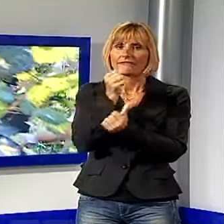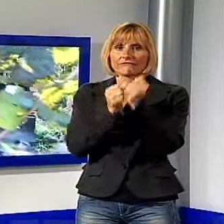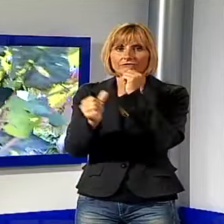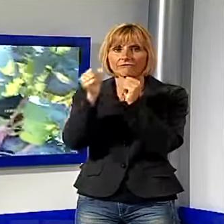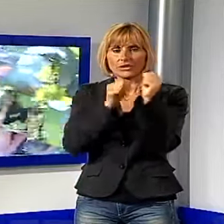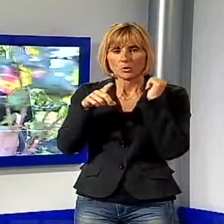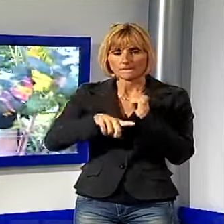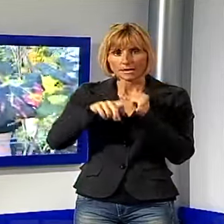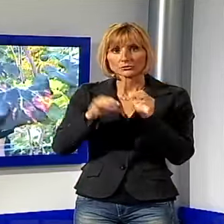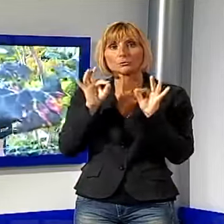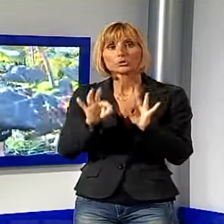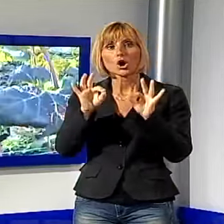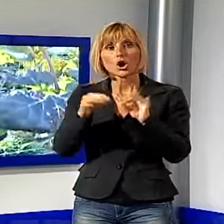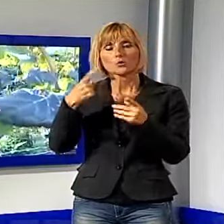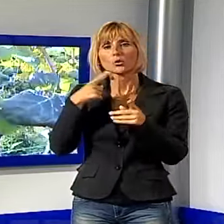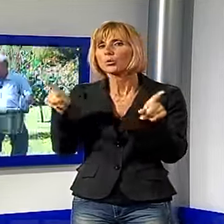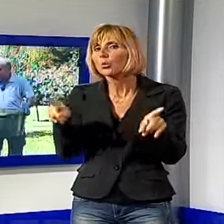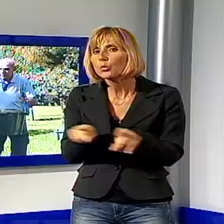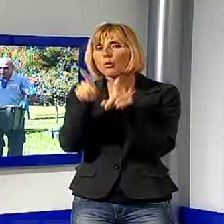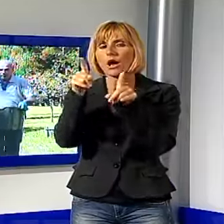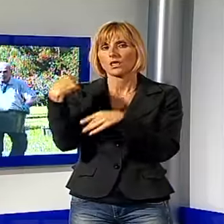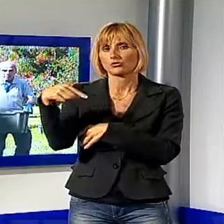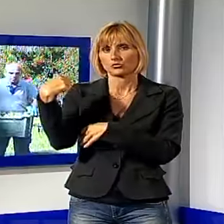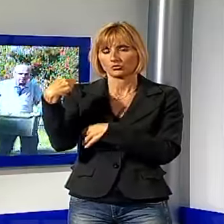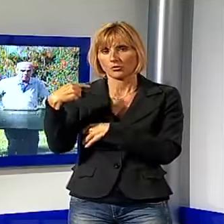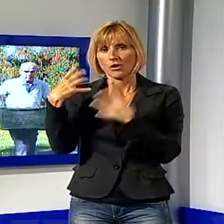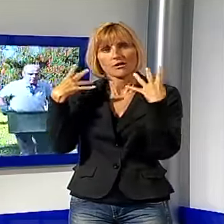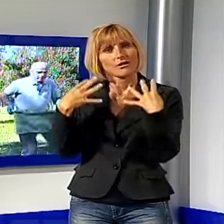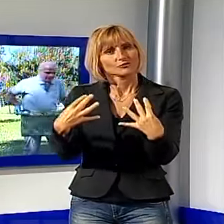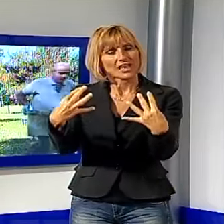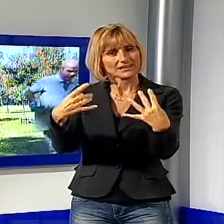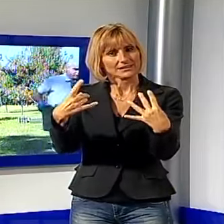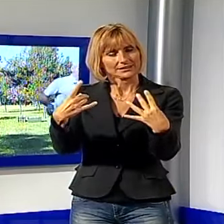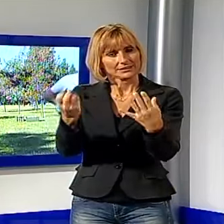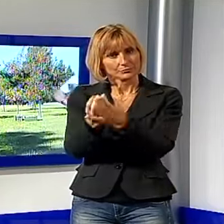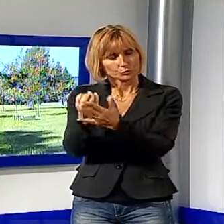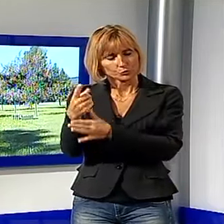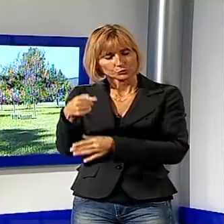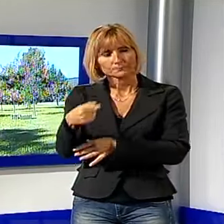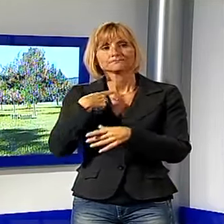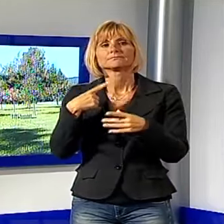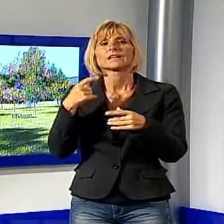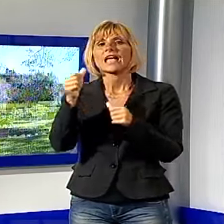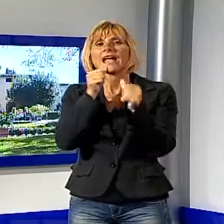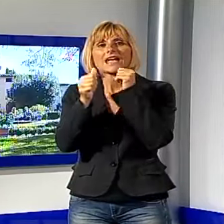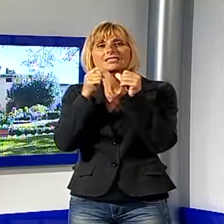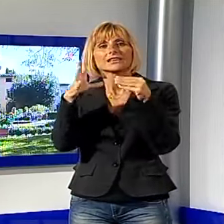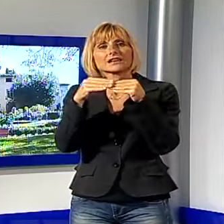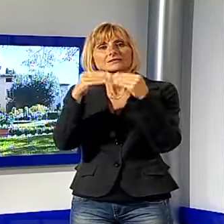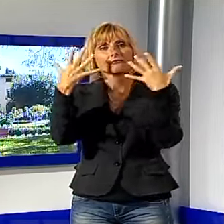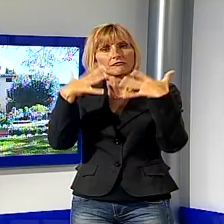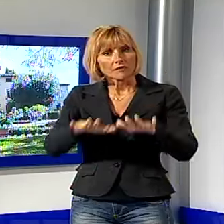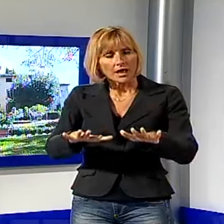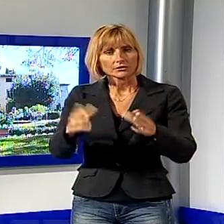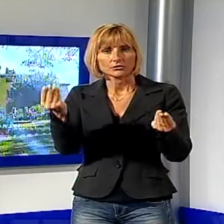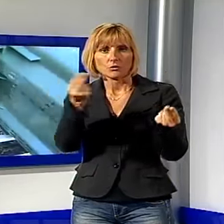come quello che lui stesso produceva nelle vigne del suo giardino. L'inaugurazione del restauro dei locali della cantina inserita nel